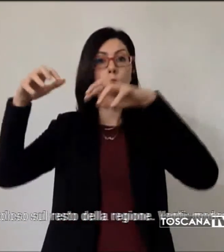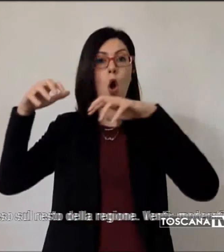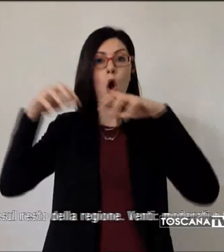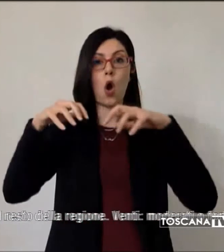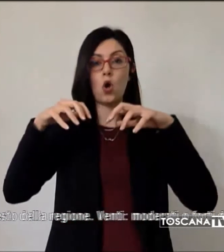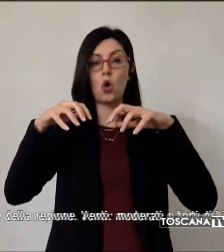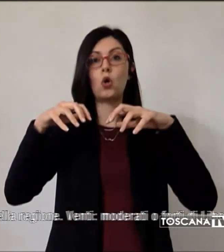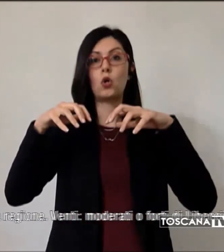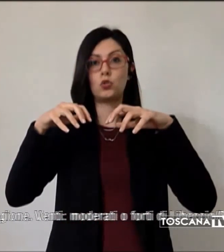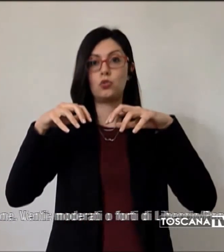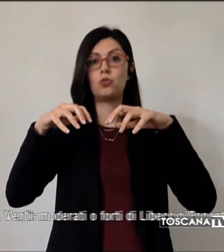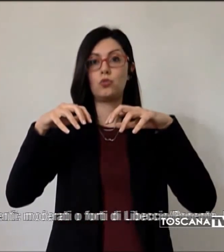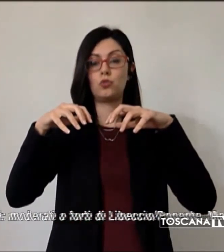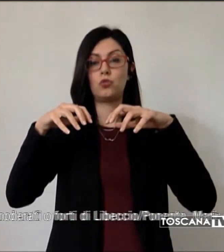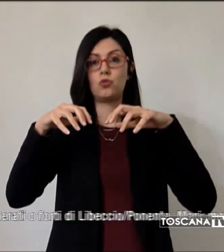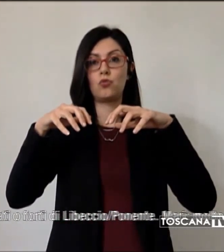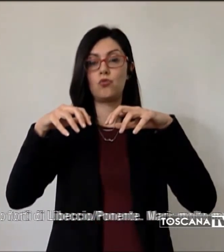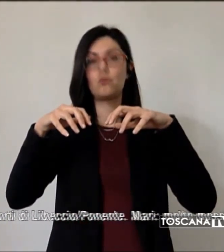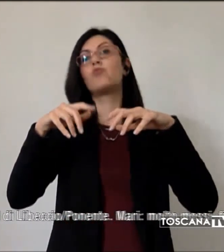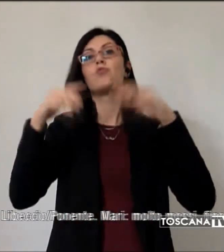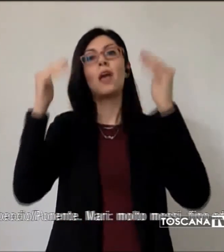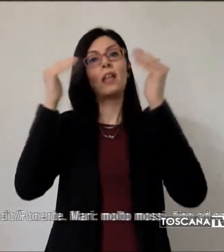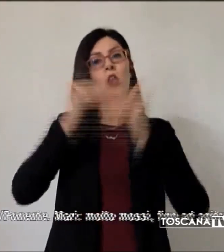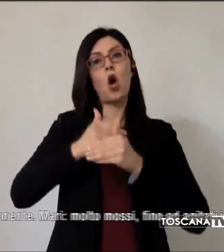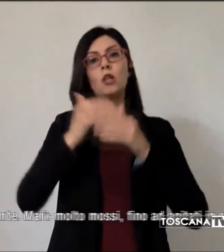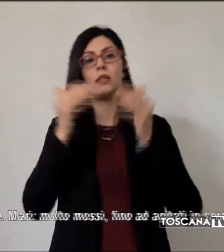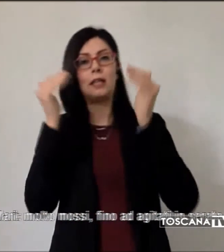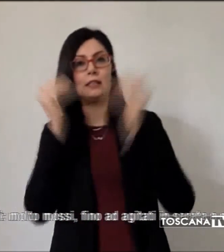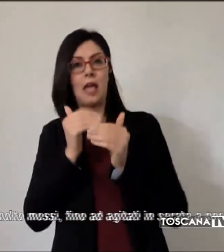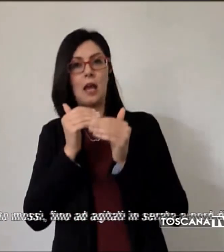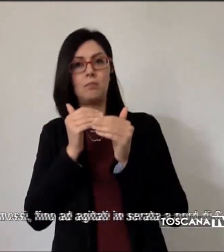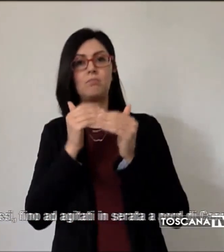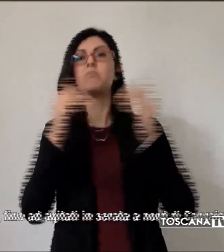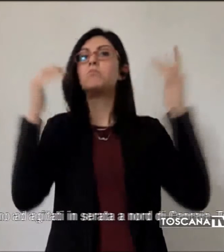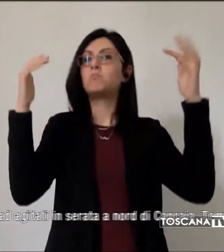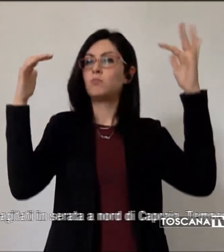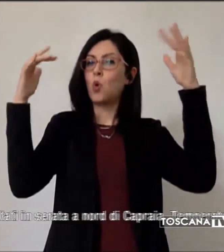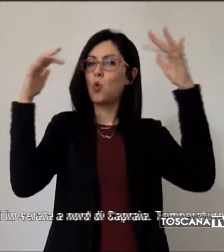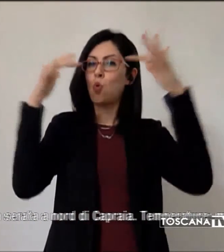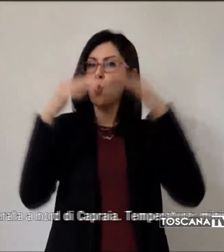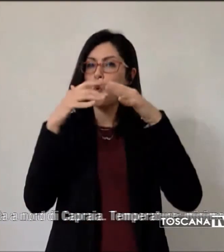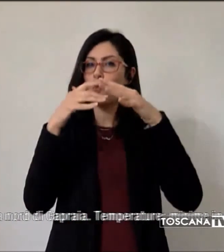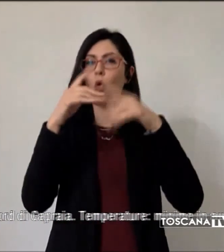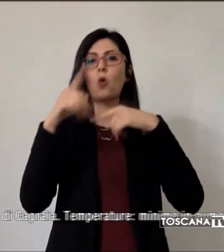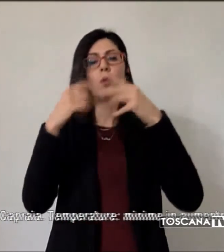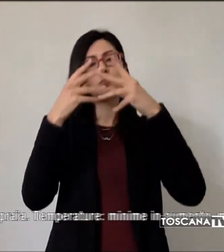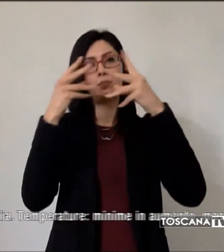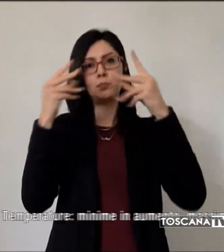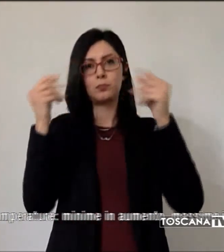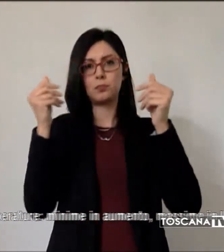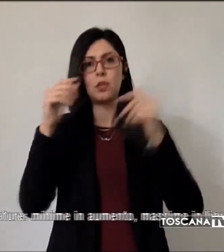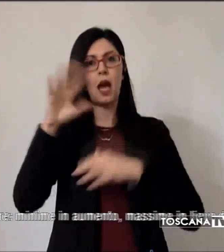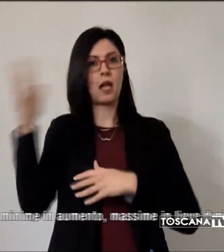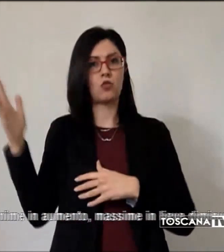nottata e in serata, da parzialmente nuvoloso a nuvoloso sull'arresto della regione.